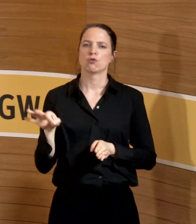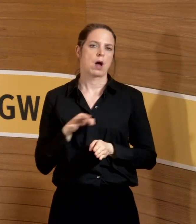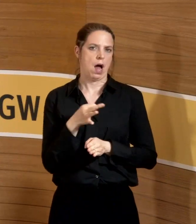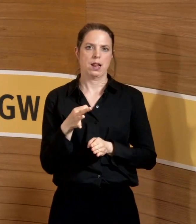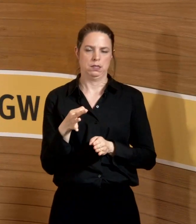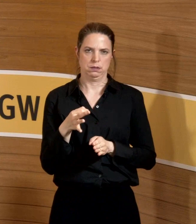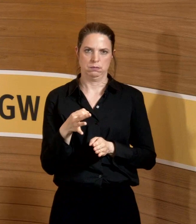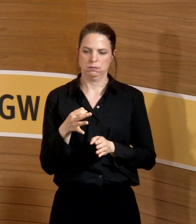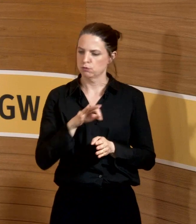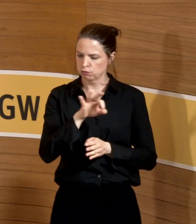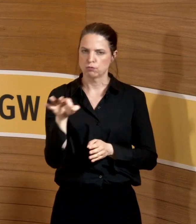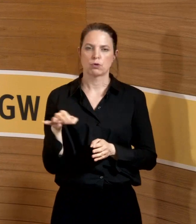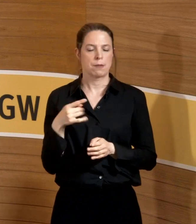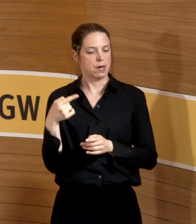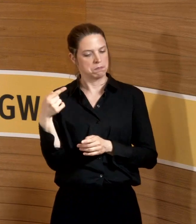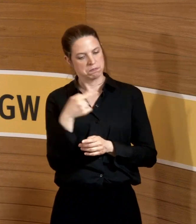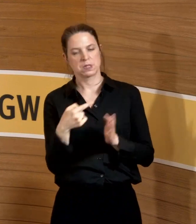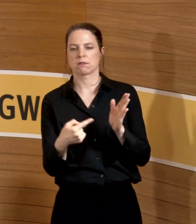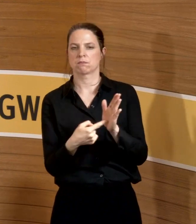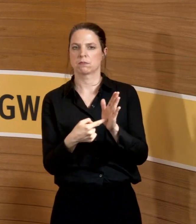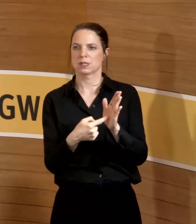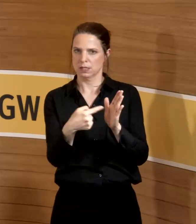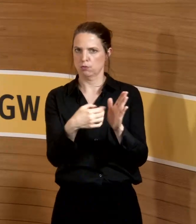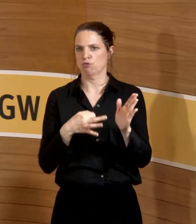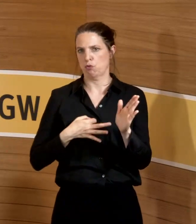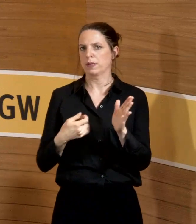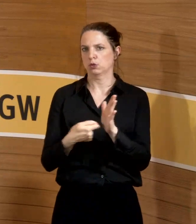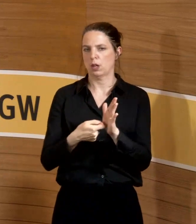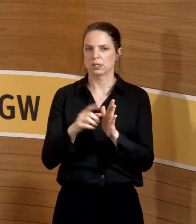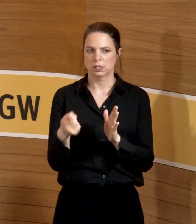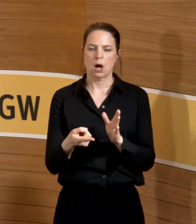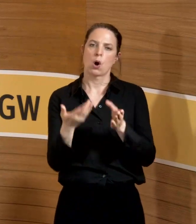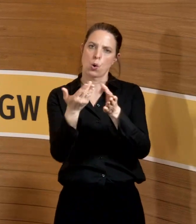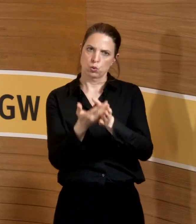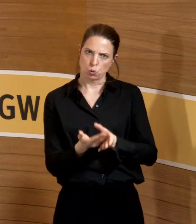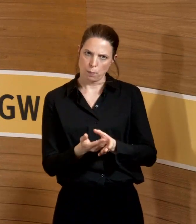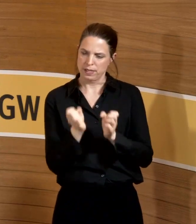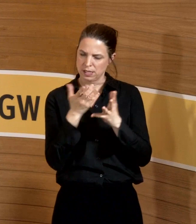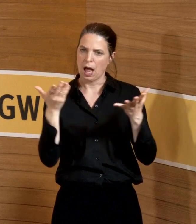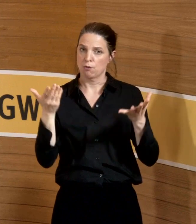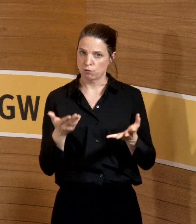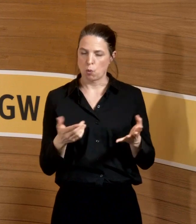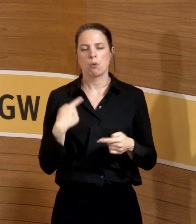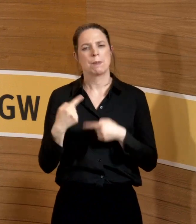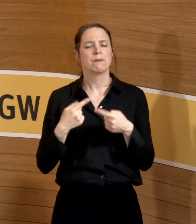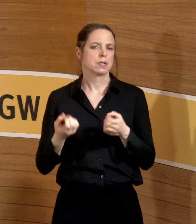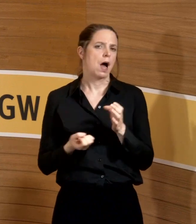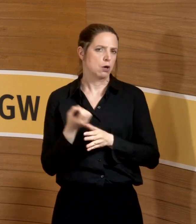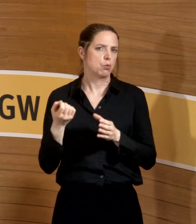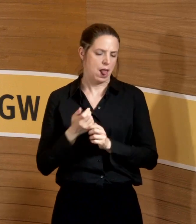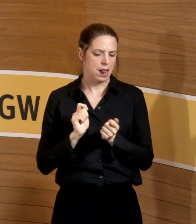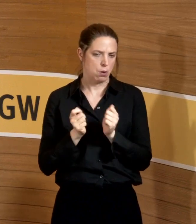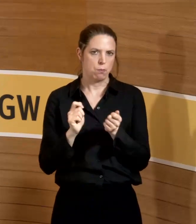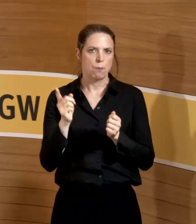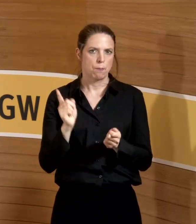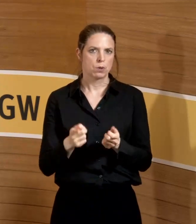man immer darauf verweisen kann, dass die begleitenden Dokumente, die dazugehören, mit verortet sind, die man natürlich dann aktualisieren muss. Aber wir haben